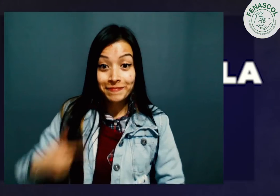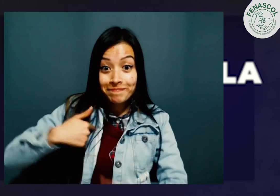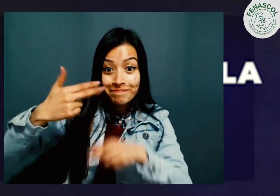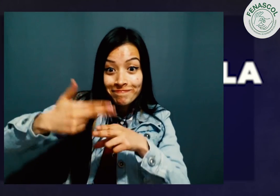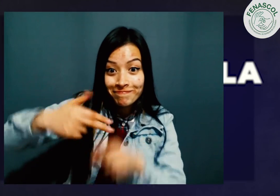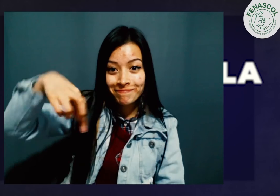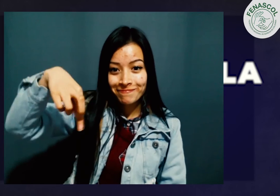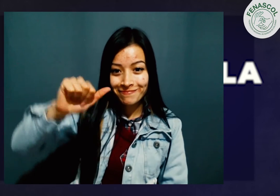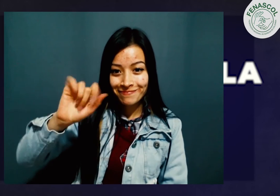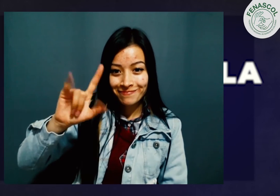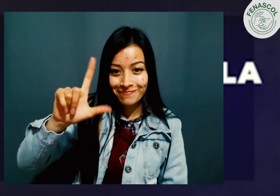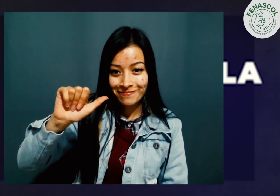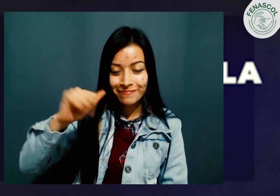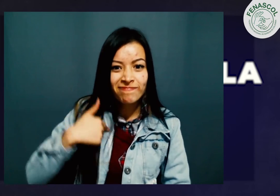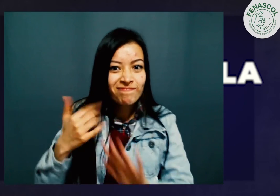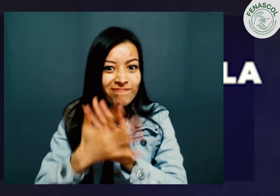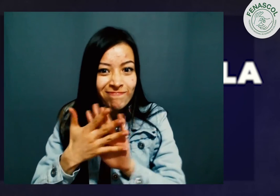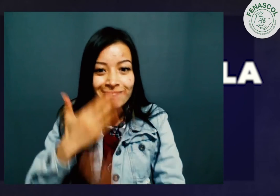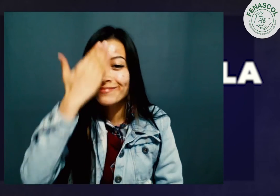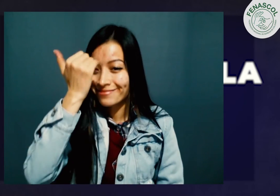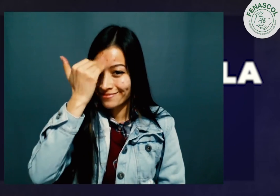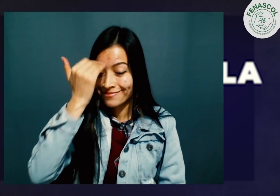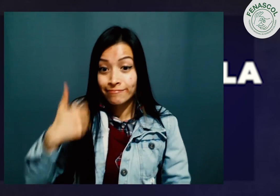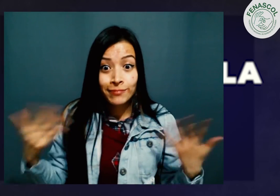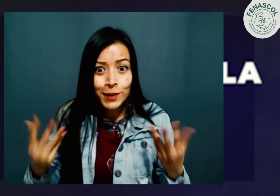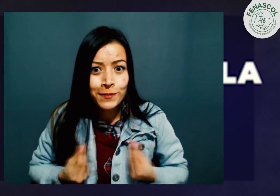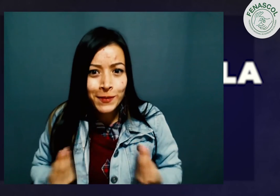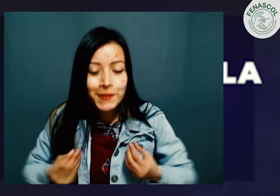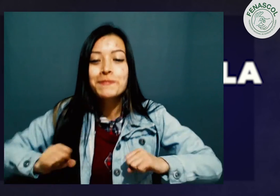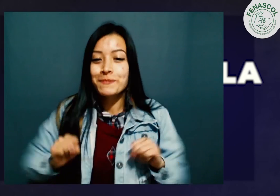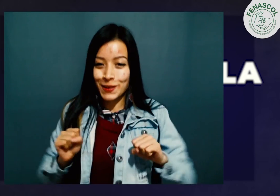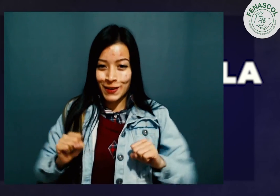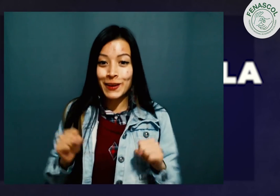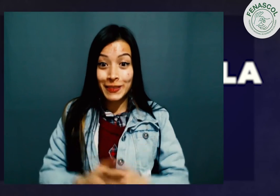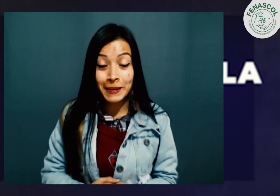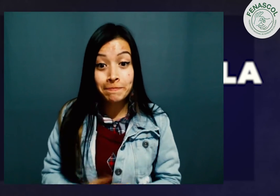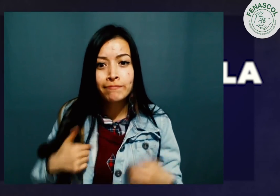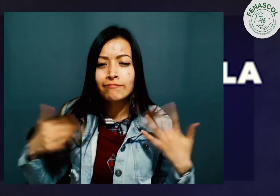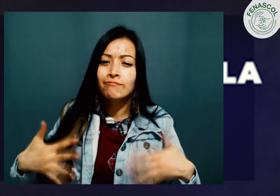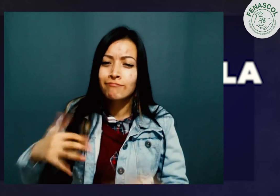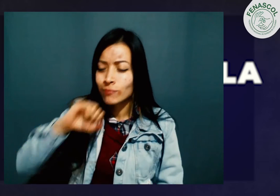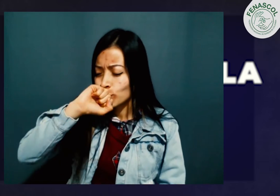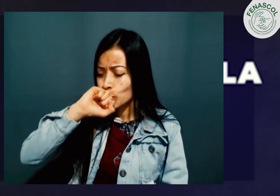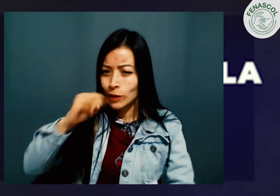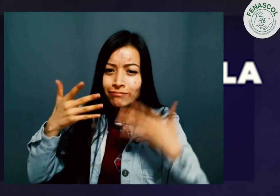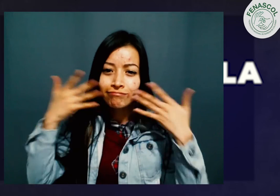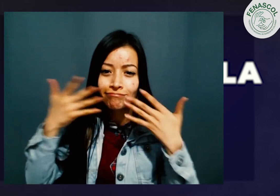Mucho gusto, mi nombre es Paula Me identifico con esta seña, soy de la ciudad de Bogotá Amo los gatos, tengo uno del que